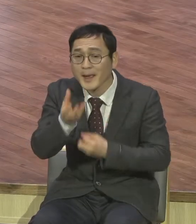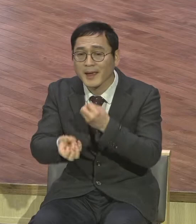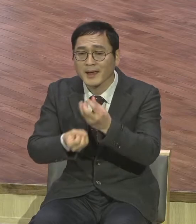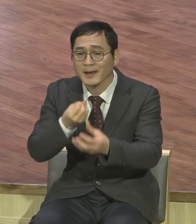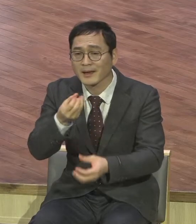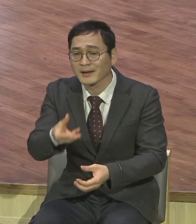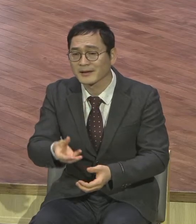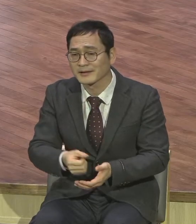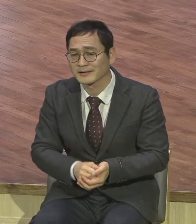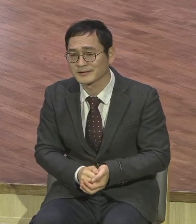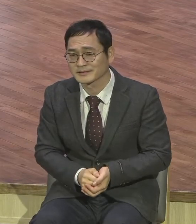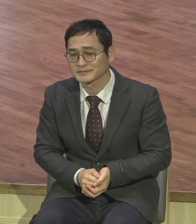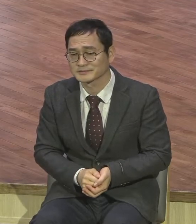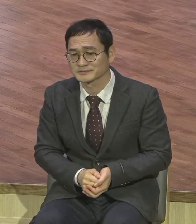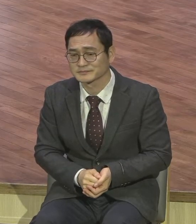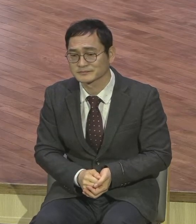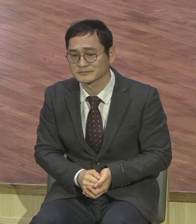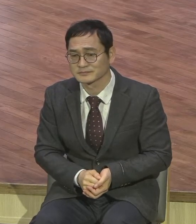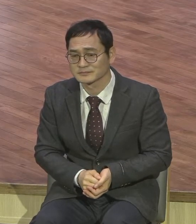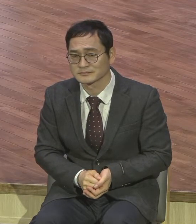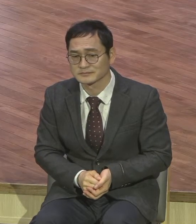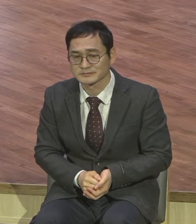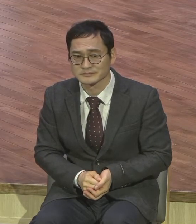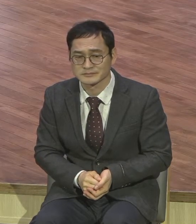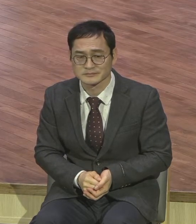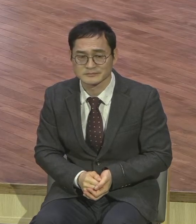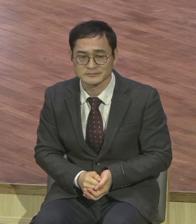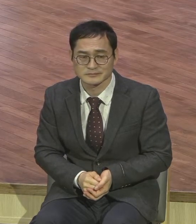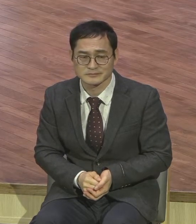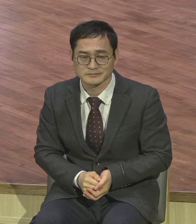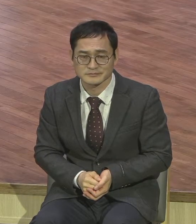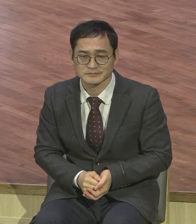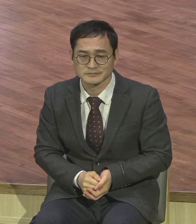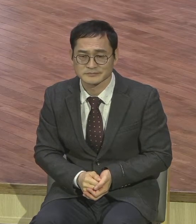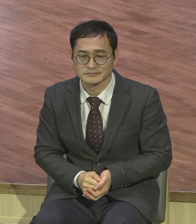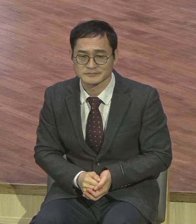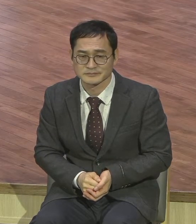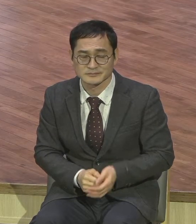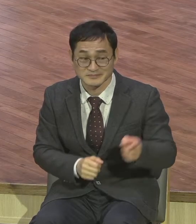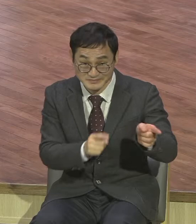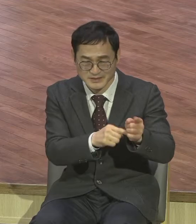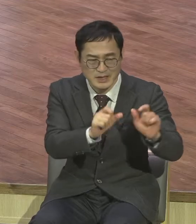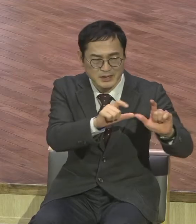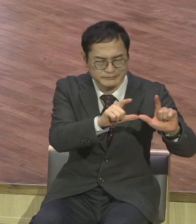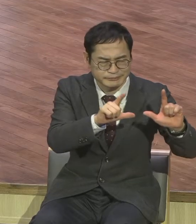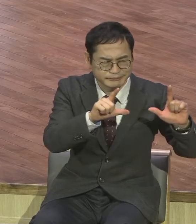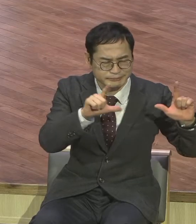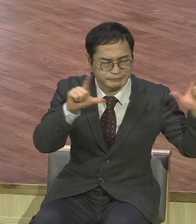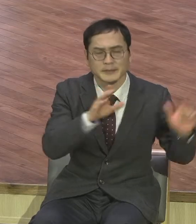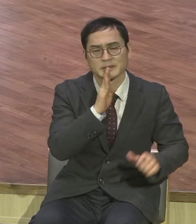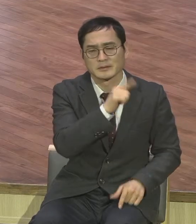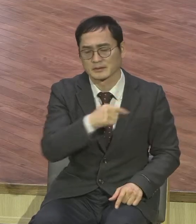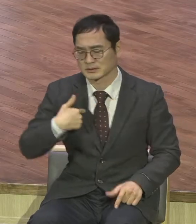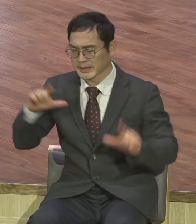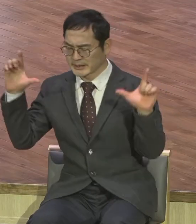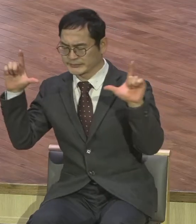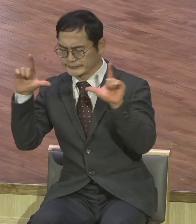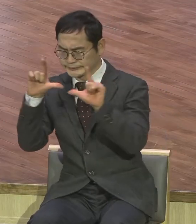사람으로서는 자존심이 있지. 자기가 먼저 그렇게 더 유명해졌는데 이 정도면 세례